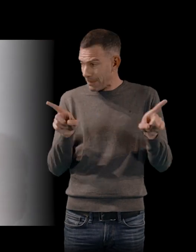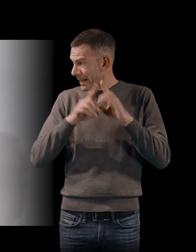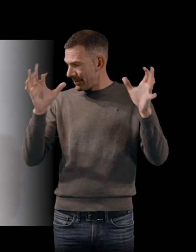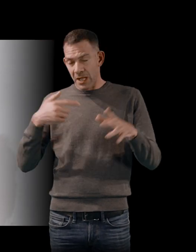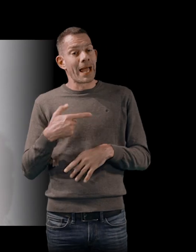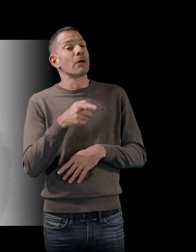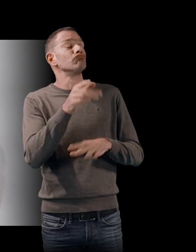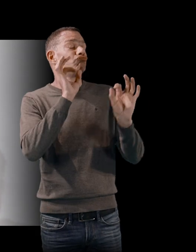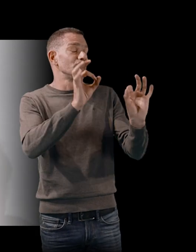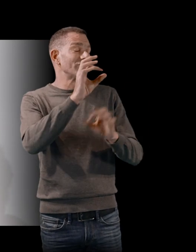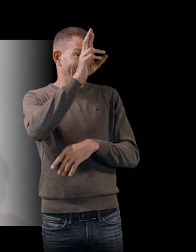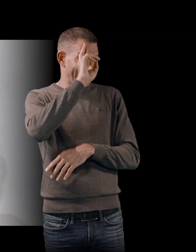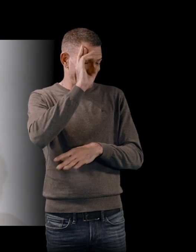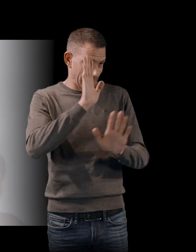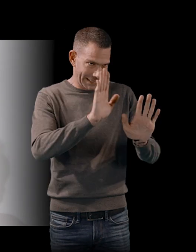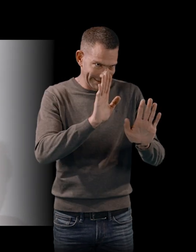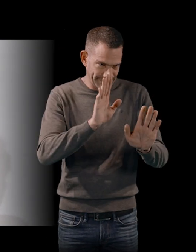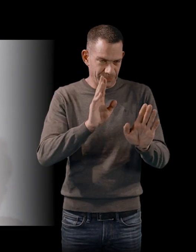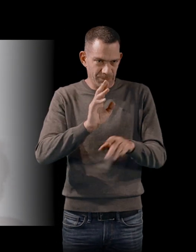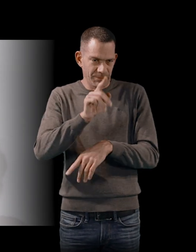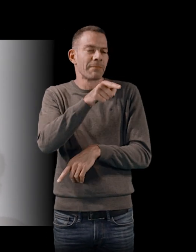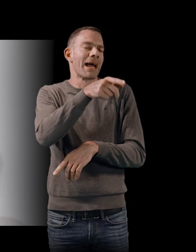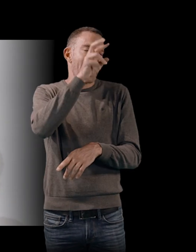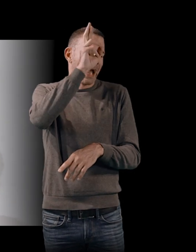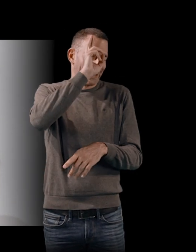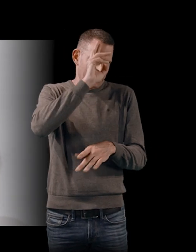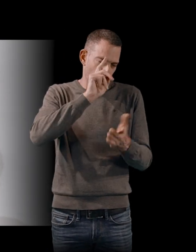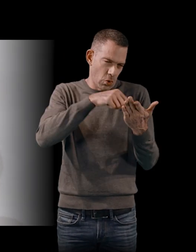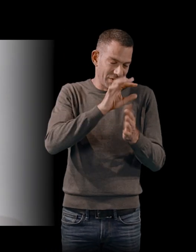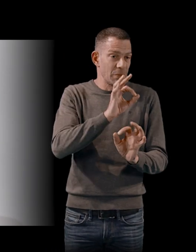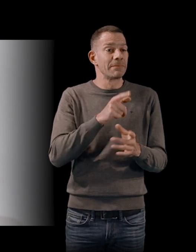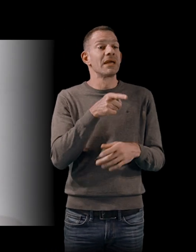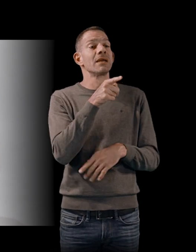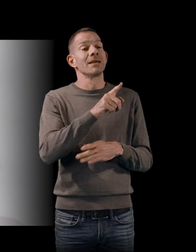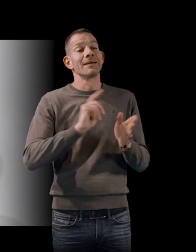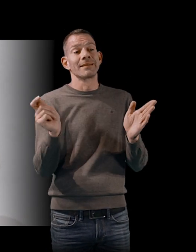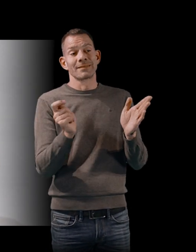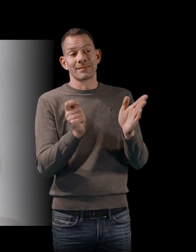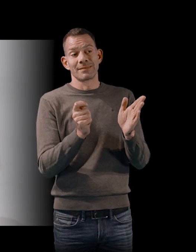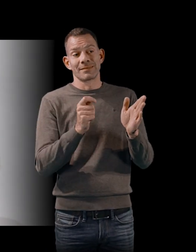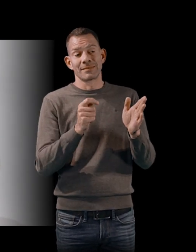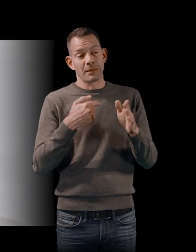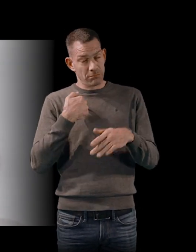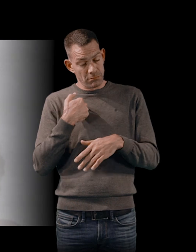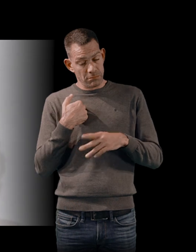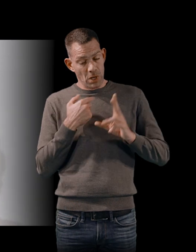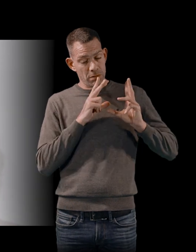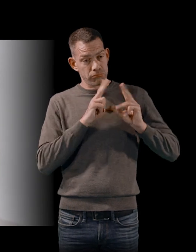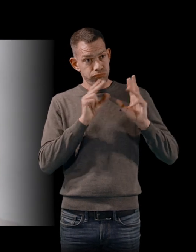avez tout à fait raison. Alors juste pour rectifier, mais vous avez raison dans l'esprit, les événements, les émeutes que je décris dans « Là où les chiens aboient par la queue », c'est